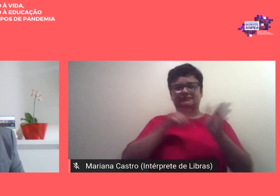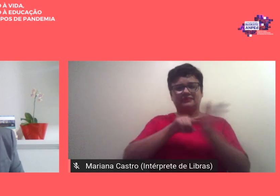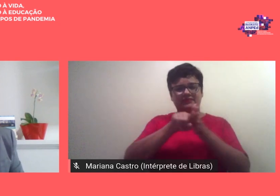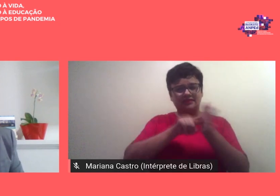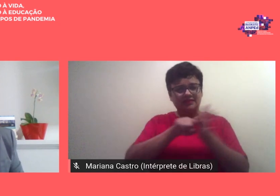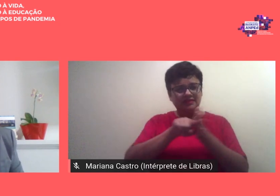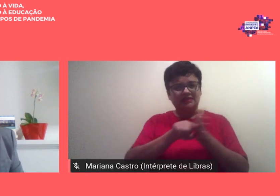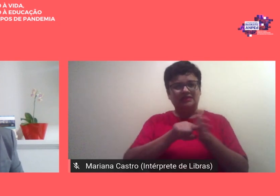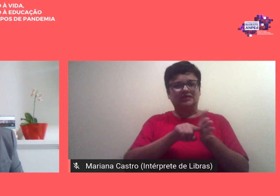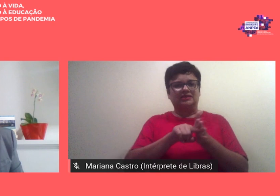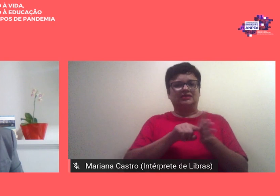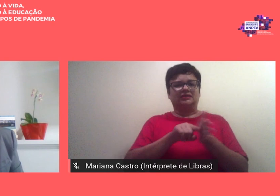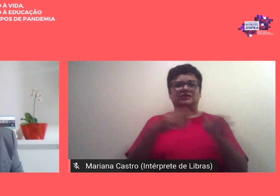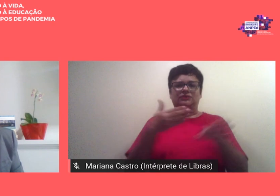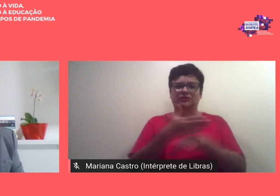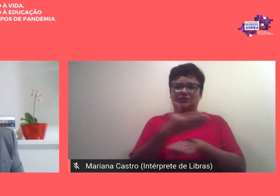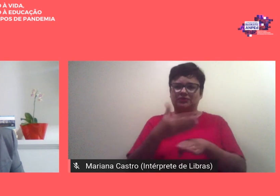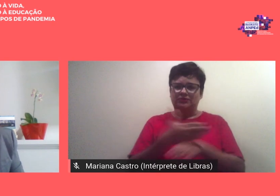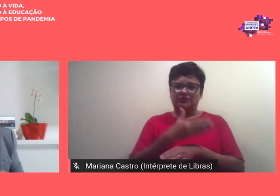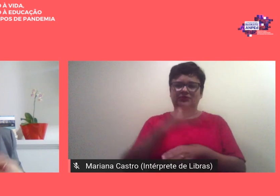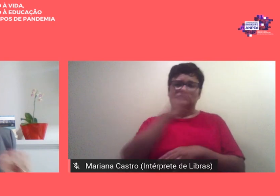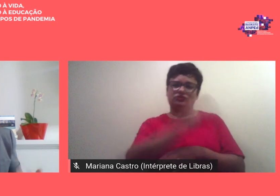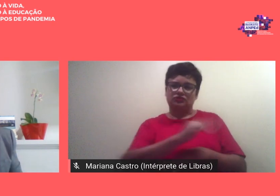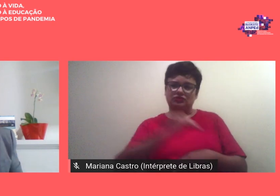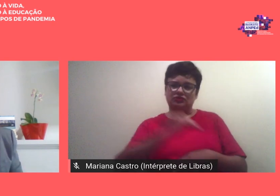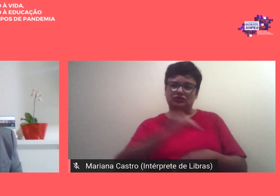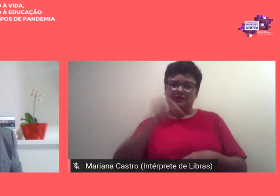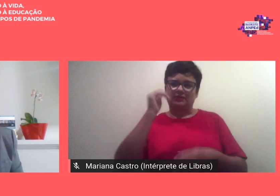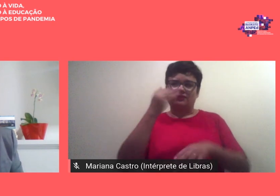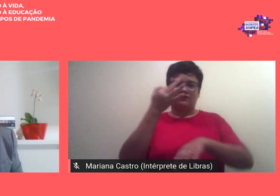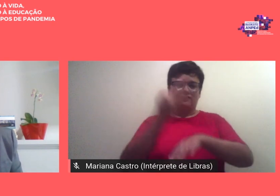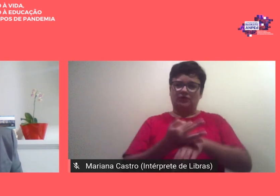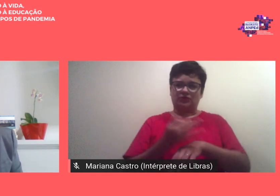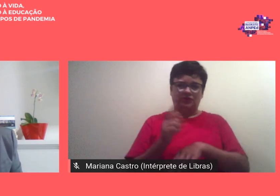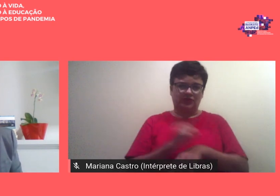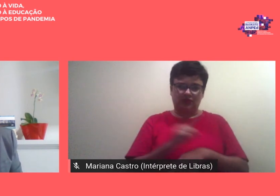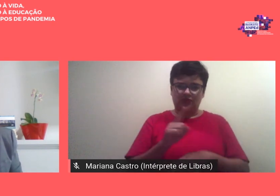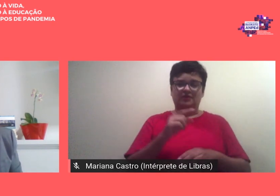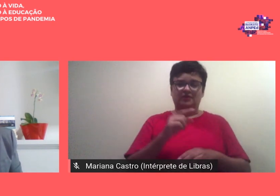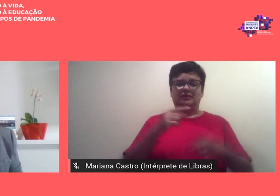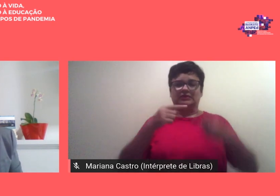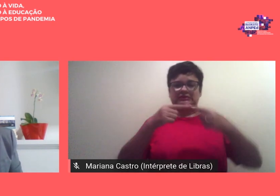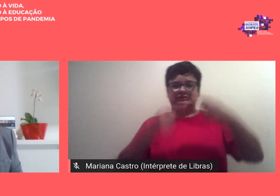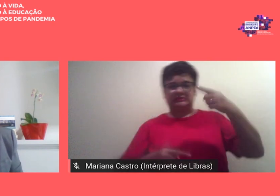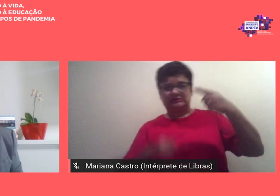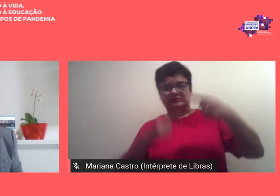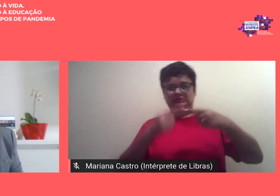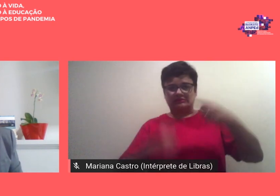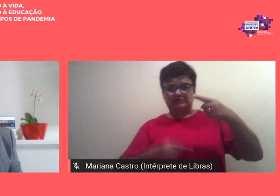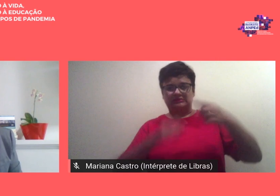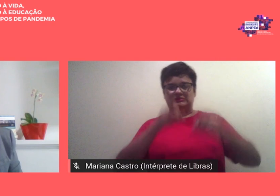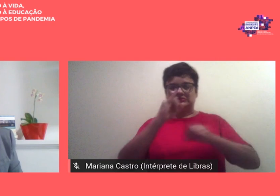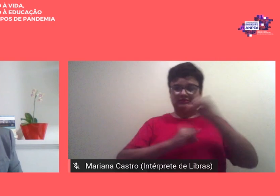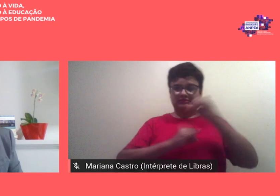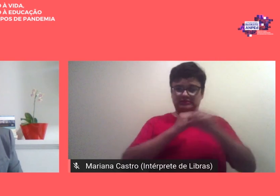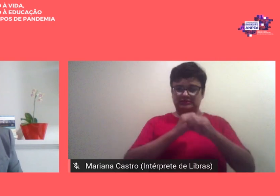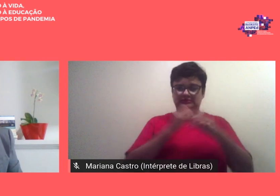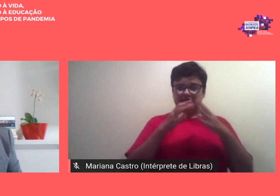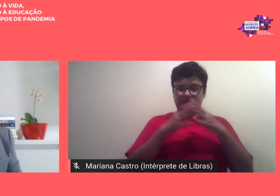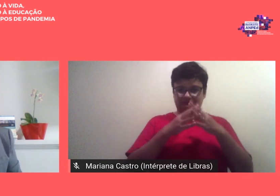que não faltaram a convocação ainda que a conexão pudesse nos atropelar em alguns momentos